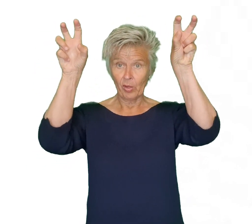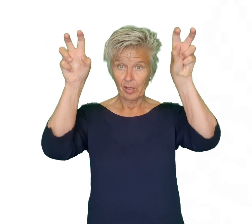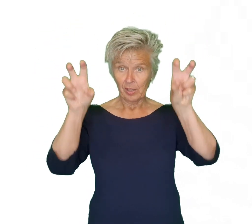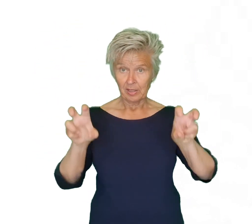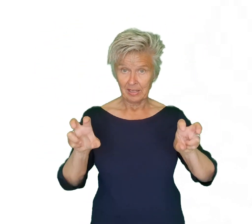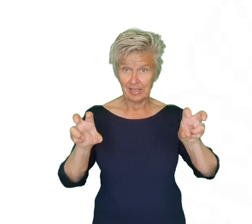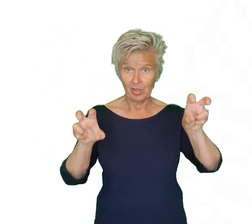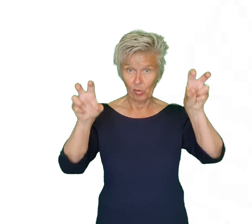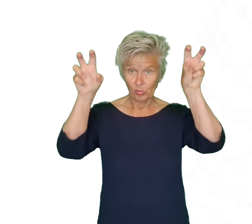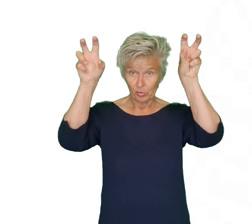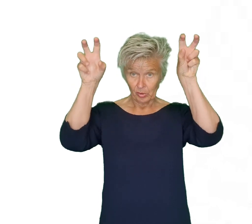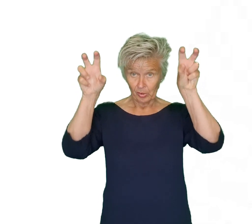Dino